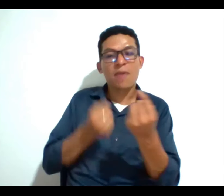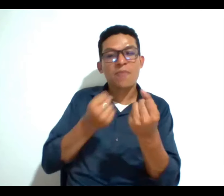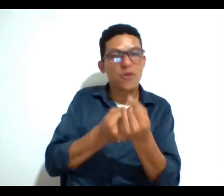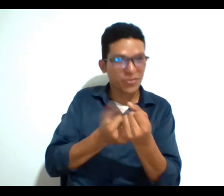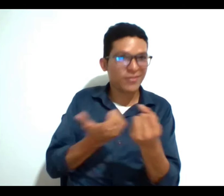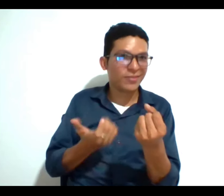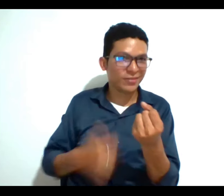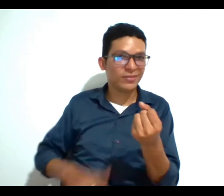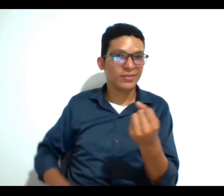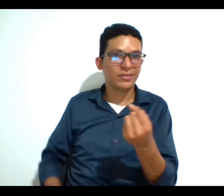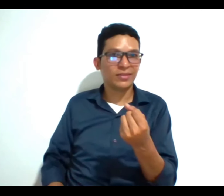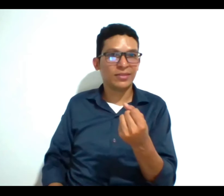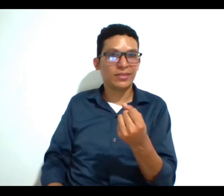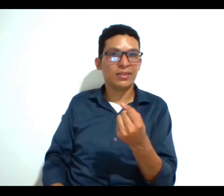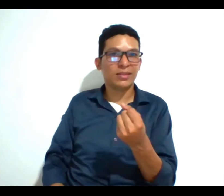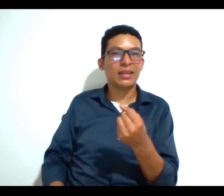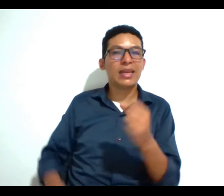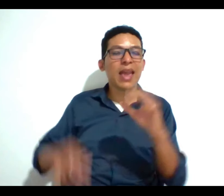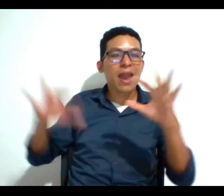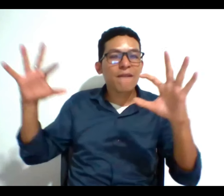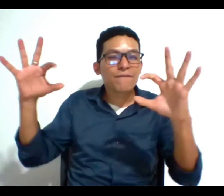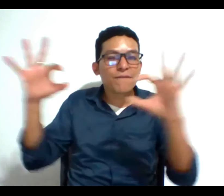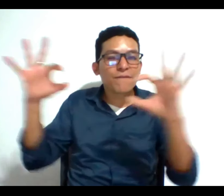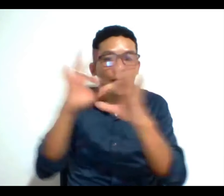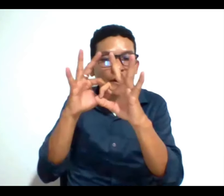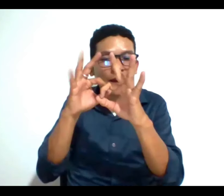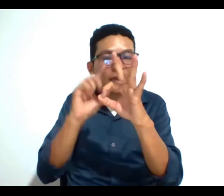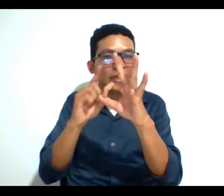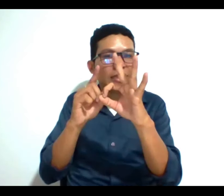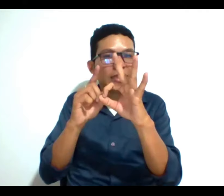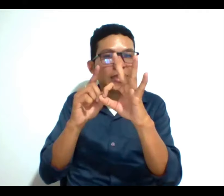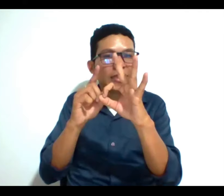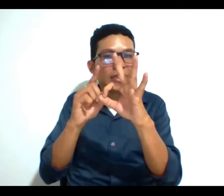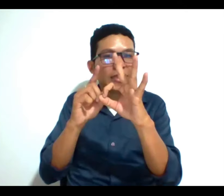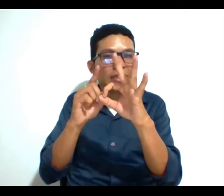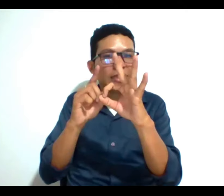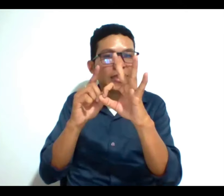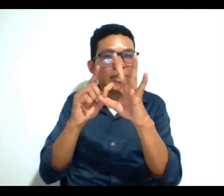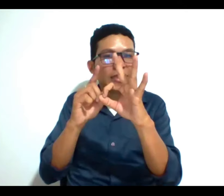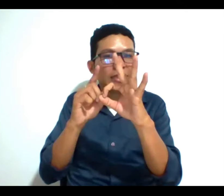el centro y el enfoque y el énfasis está en el apoyo